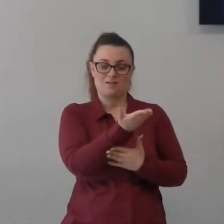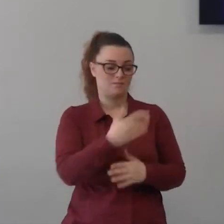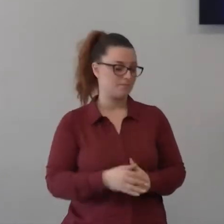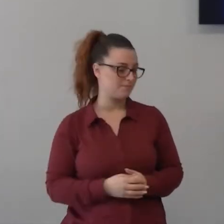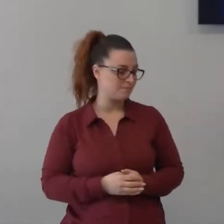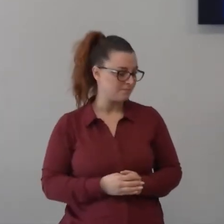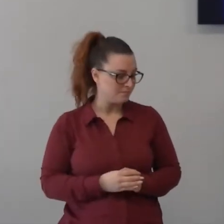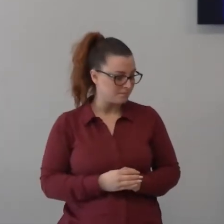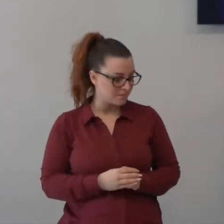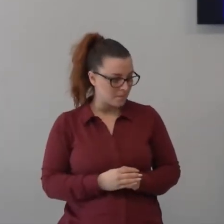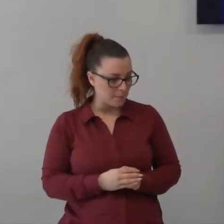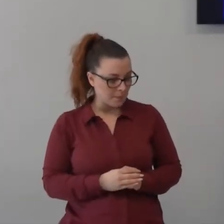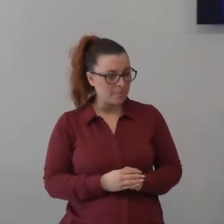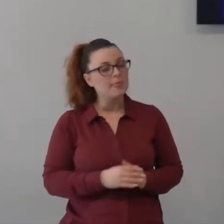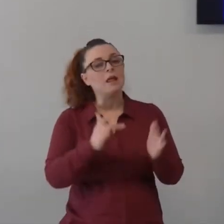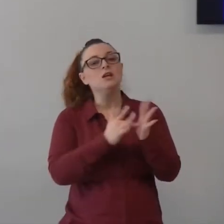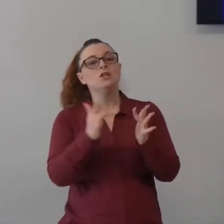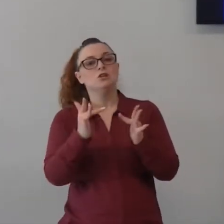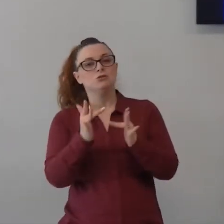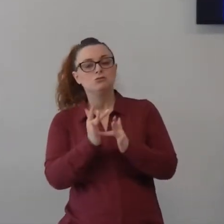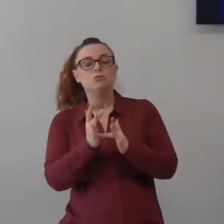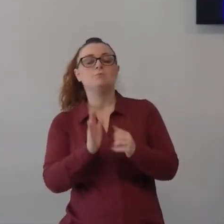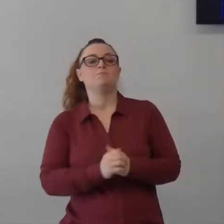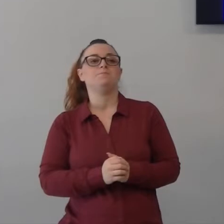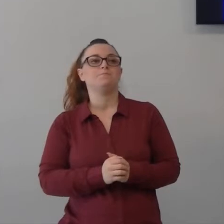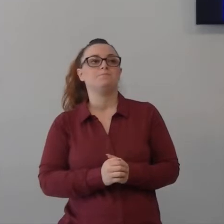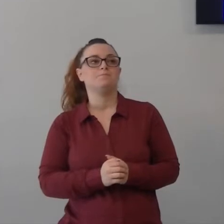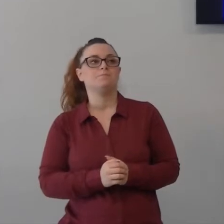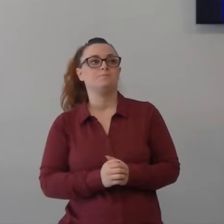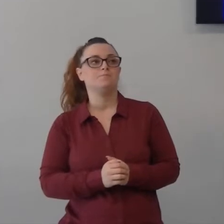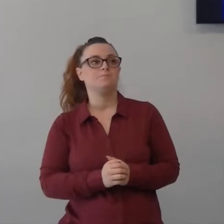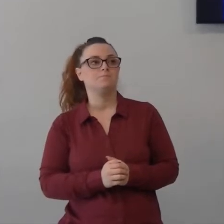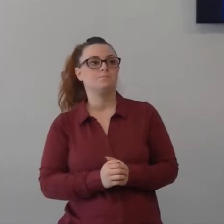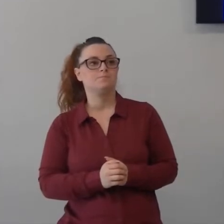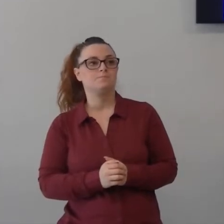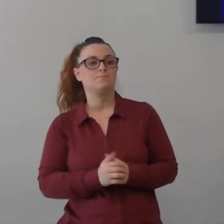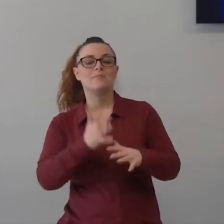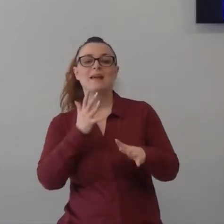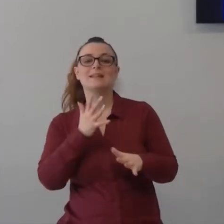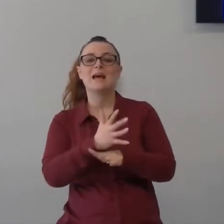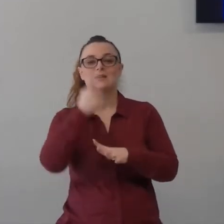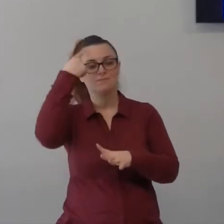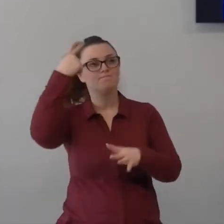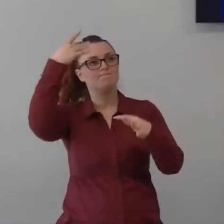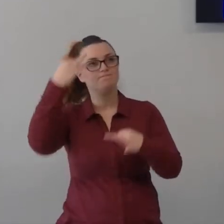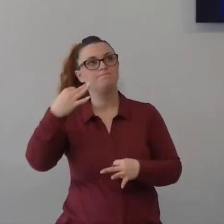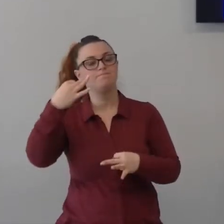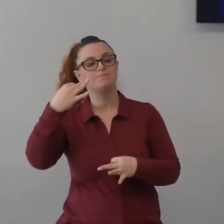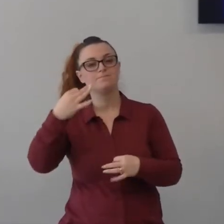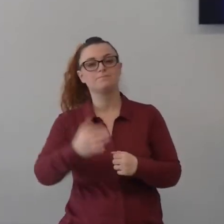Gesù decide di intervenire a modo suo anche stavolta e si preoccupa delle paure del cibo